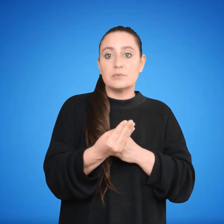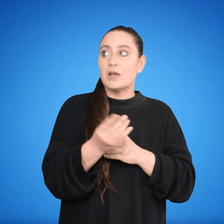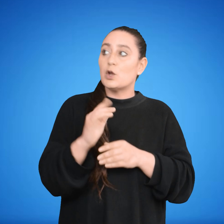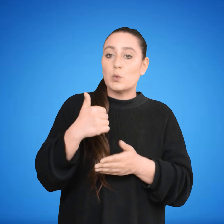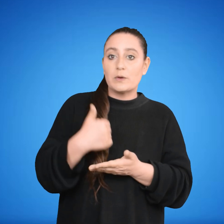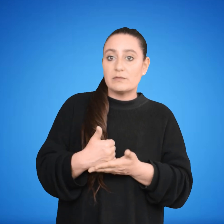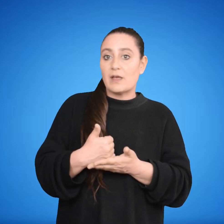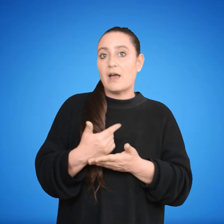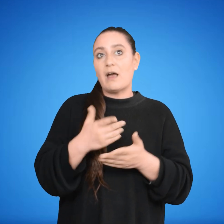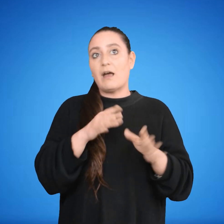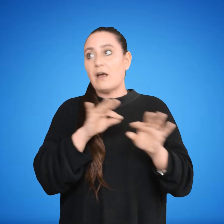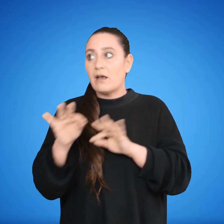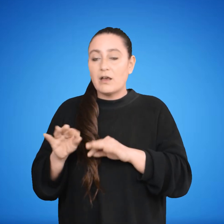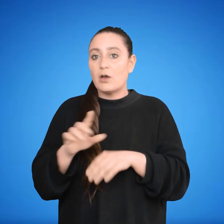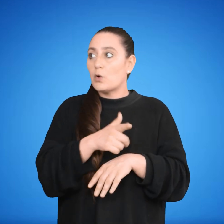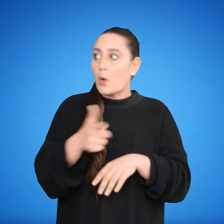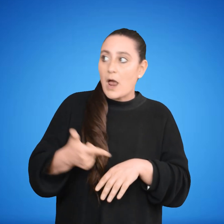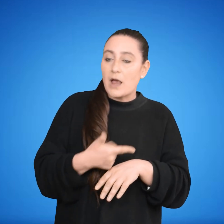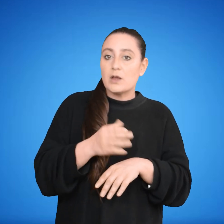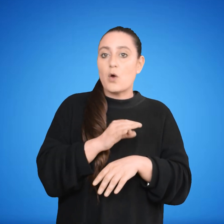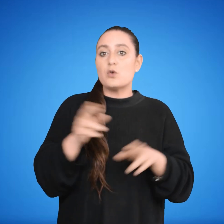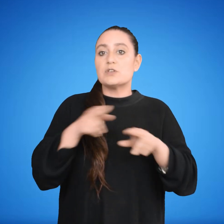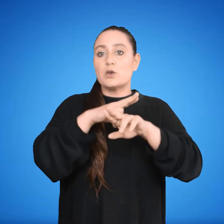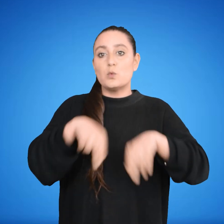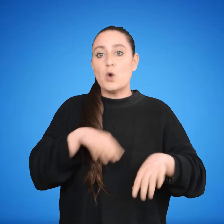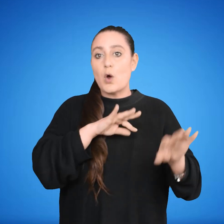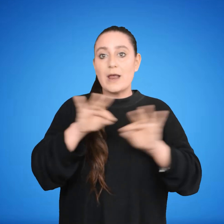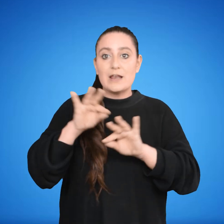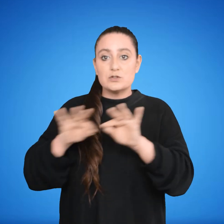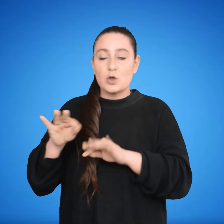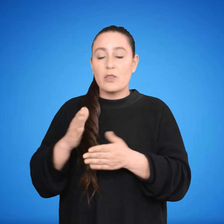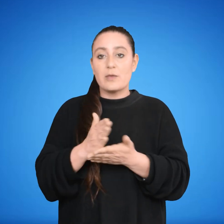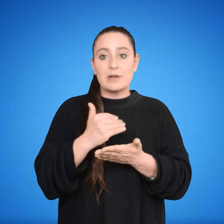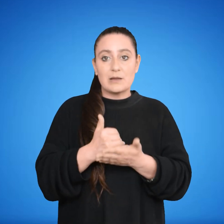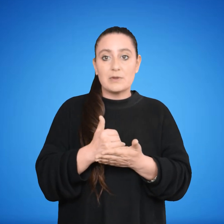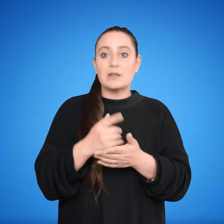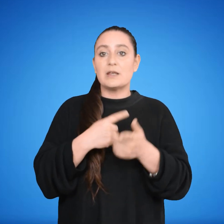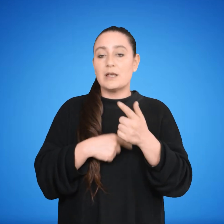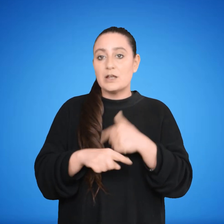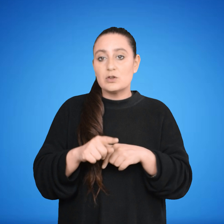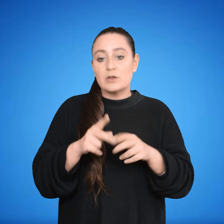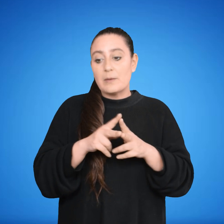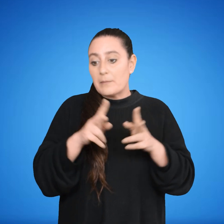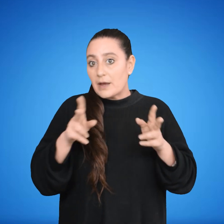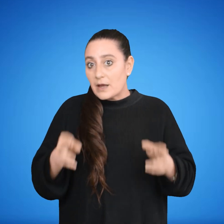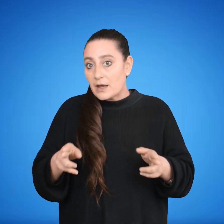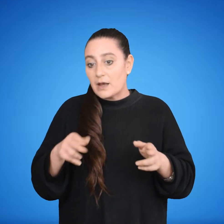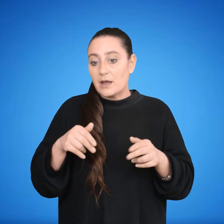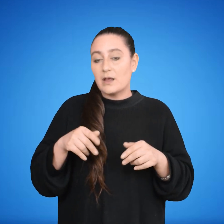estuviese proclamado el intendente electo o fuese anulada la elección departamental quedará prorrogado el periodo del intendente cesante,